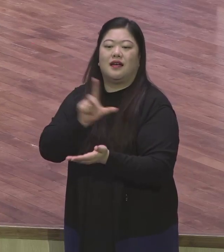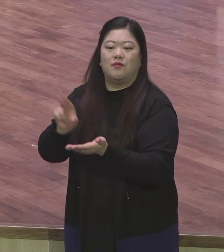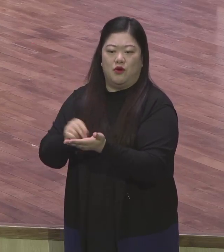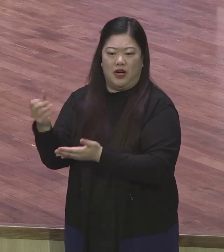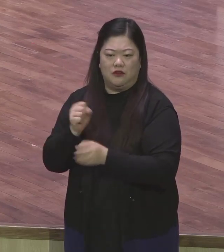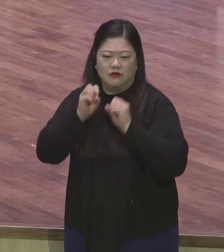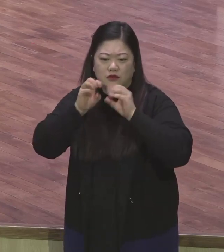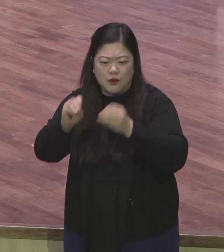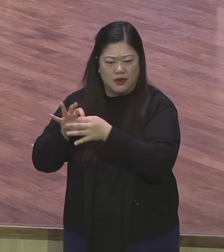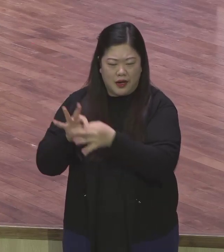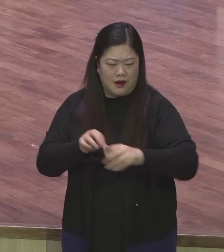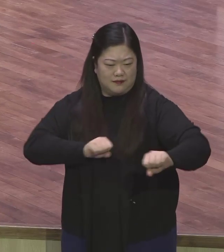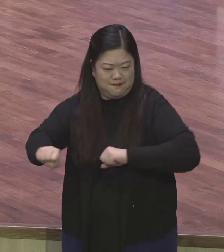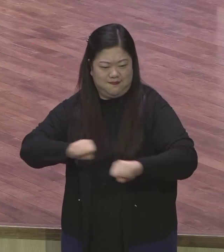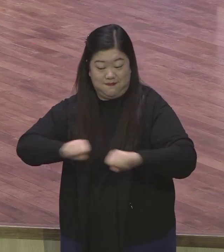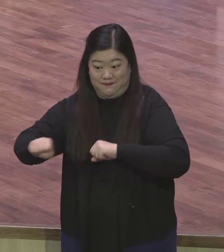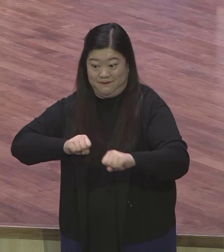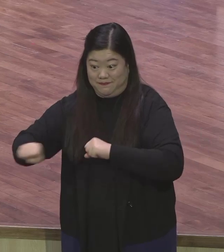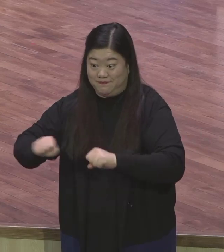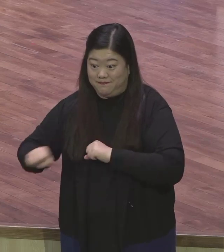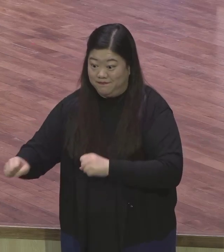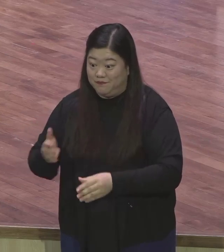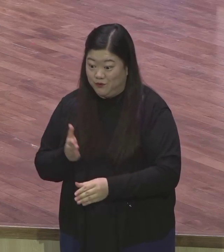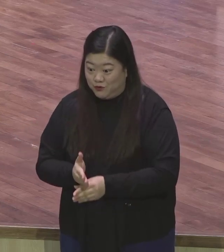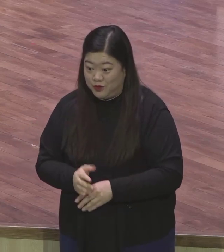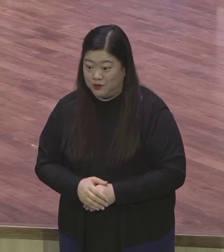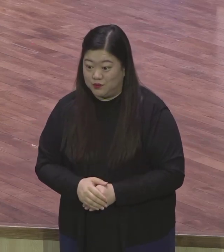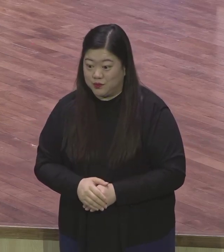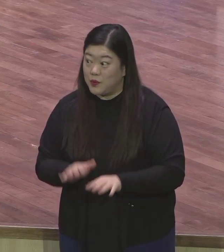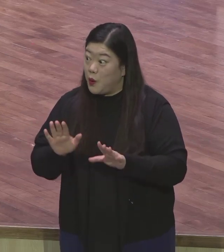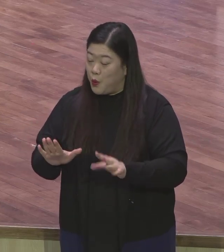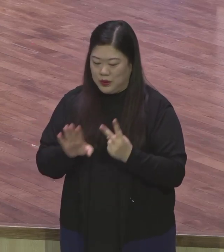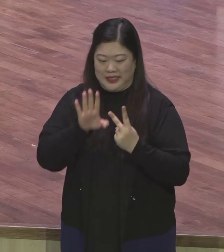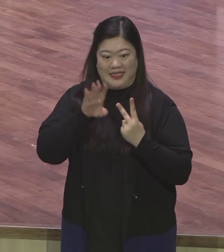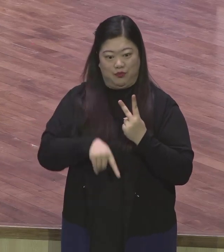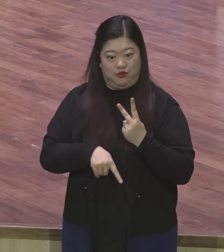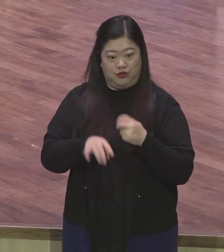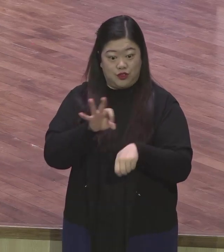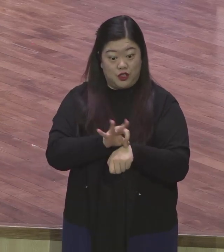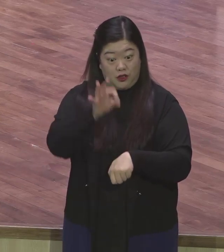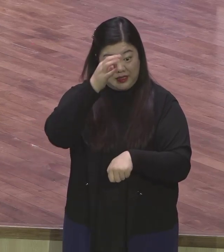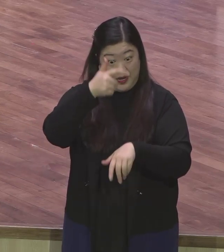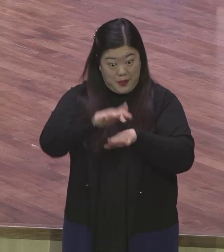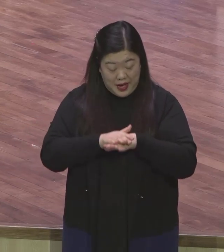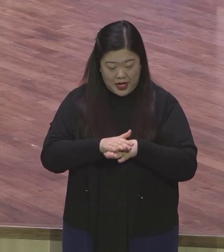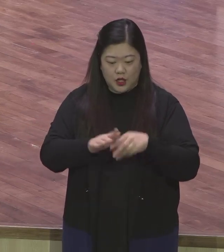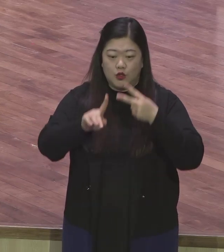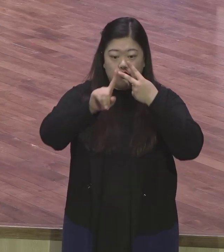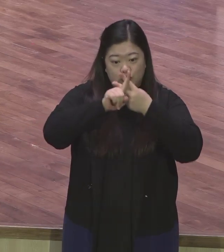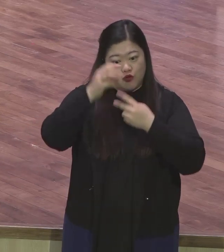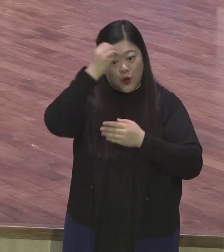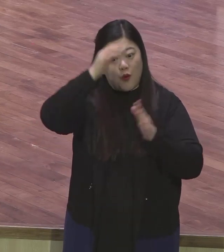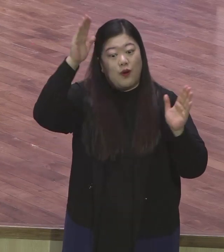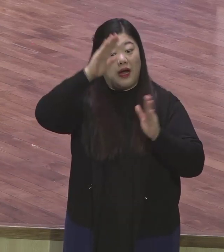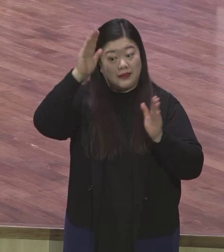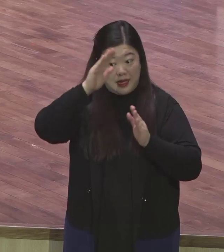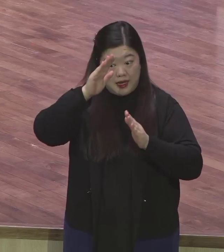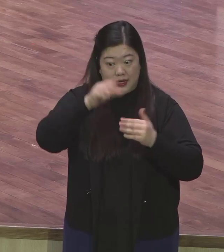지금 운동을 진행하고 있는데 오늘 2부 예배는 중고등부를 초청해서 그렇게 예배를 드리고 3부